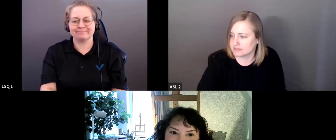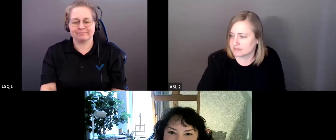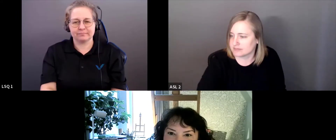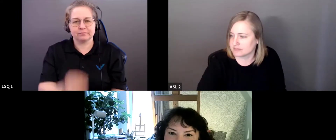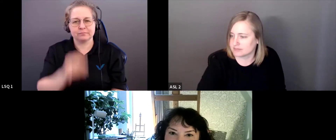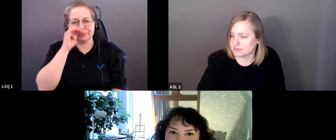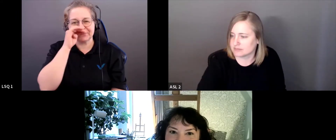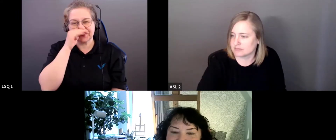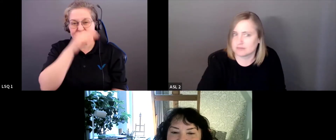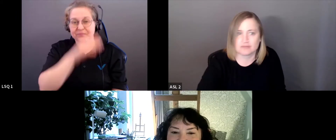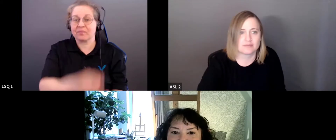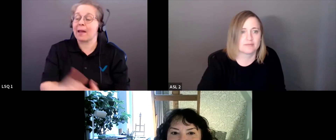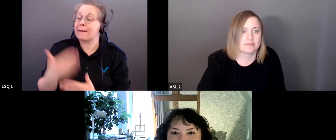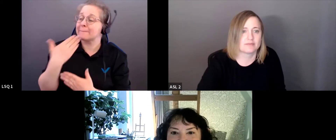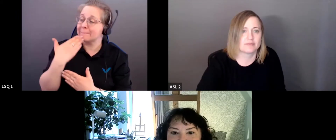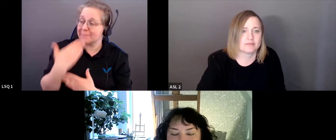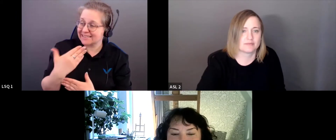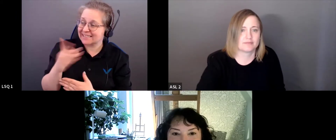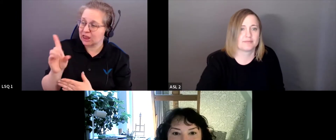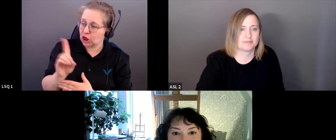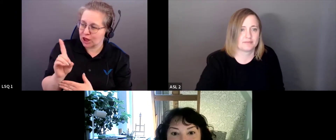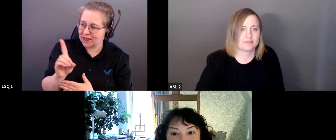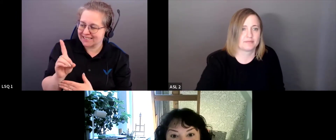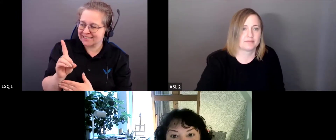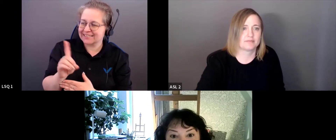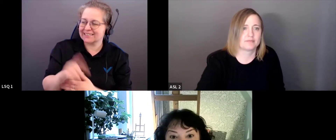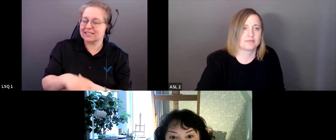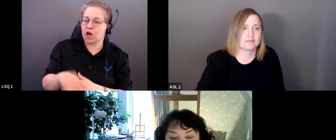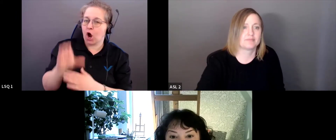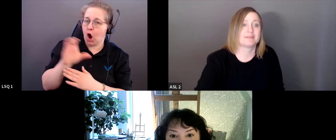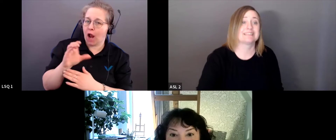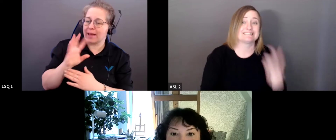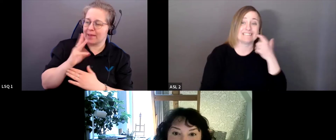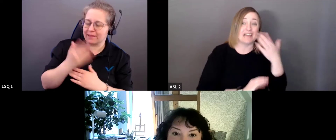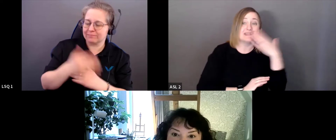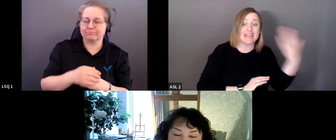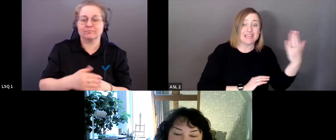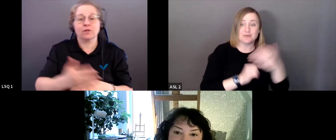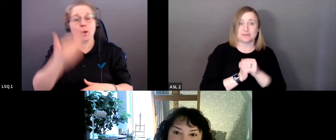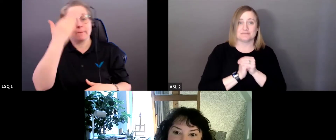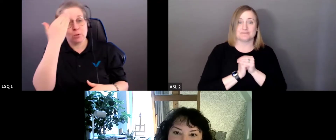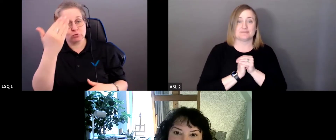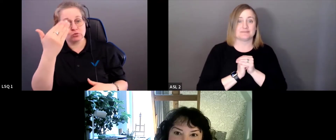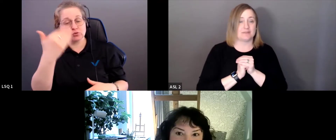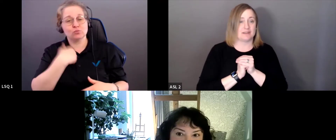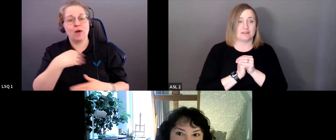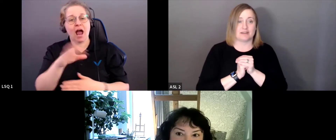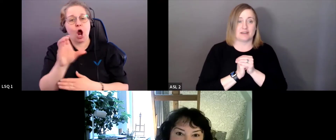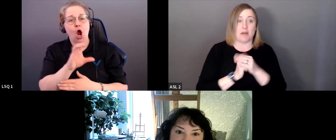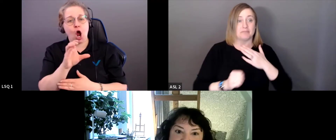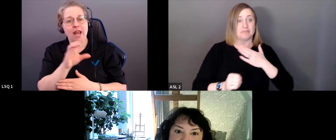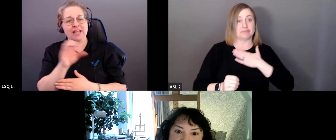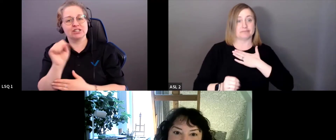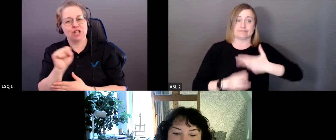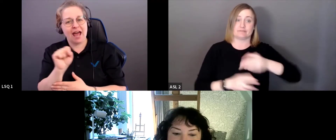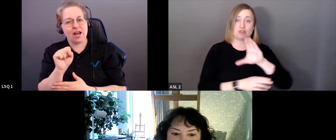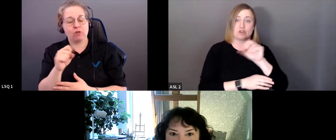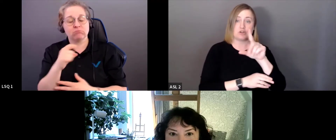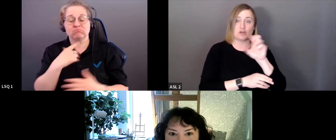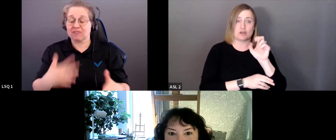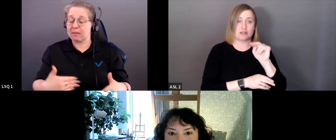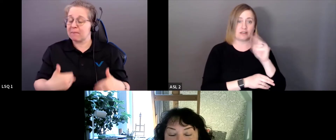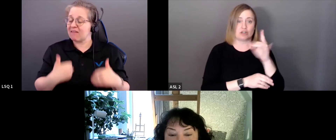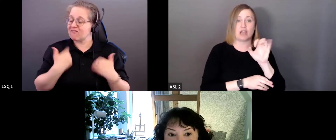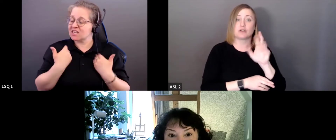Merci Denise pour cette présentation. Bonjour, je suis Colleen Schneider. Ma vie a été